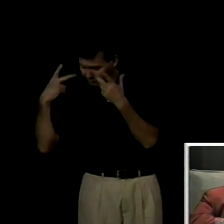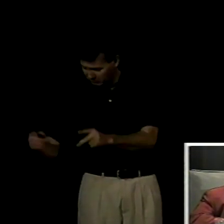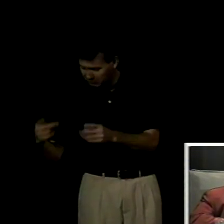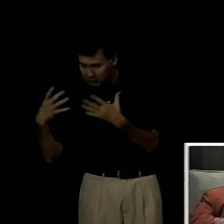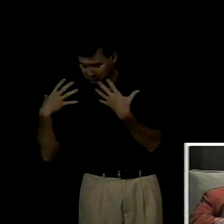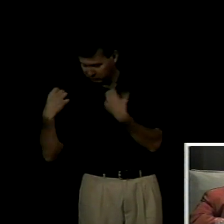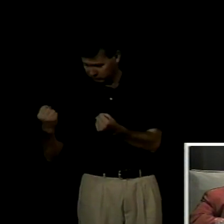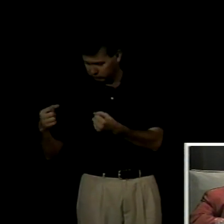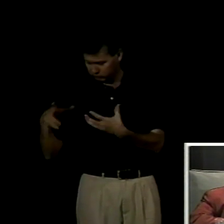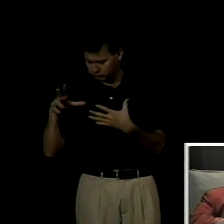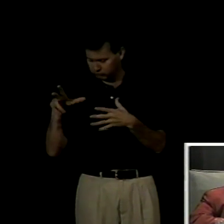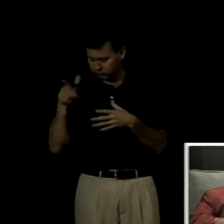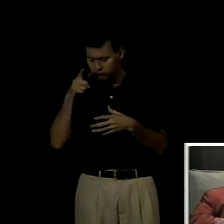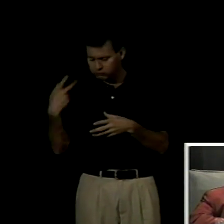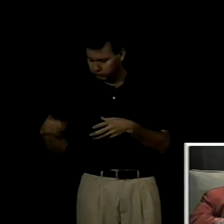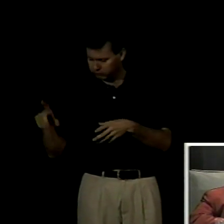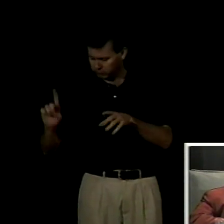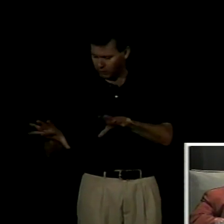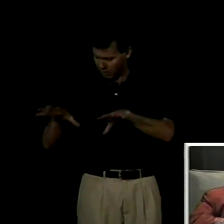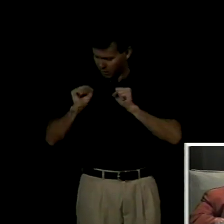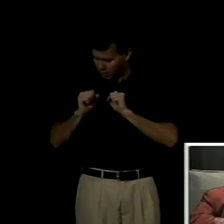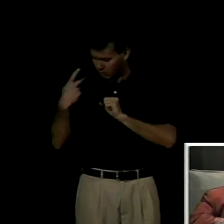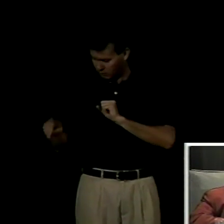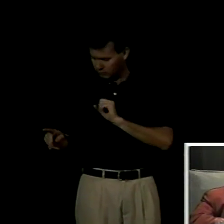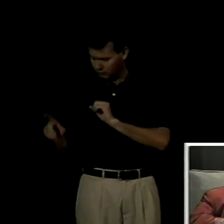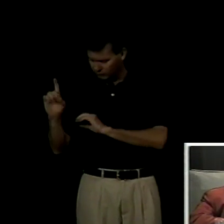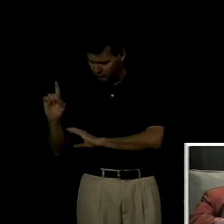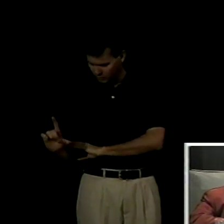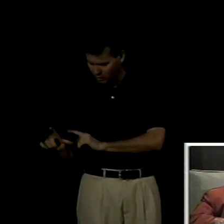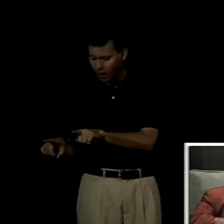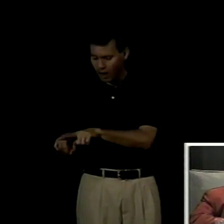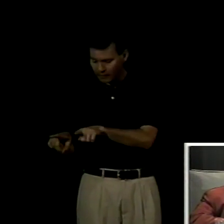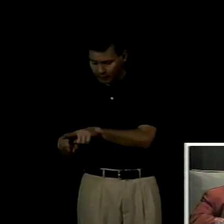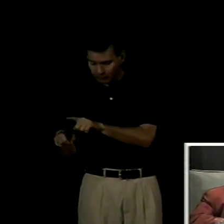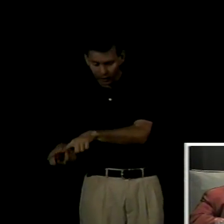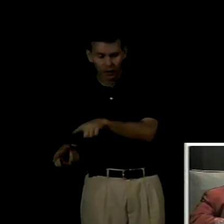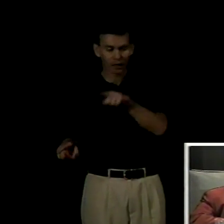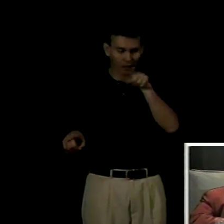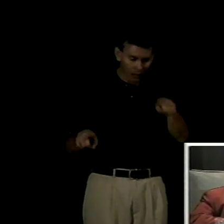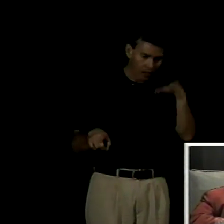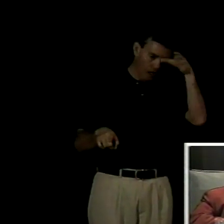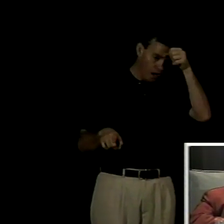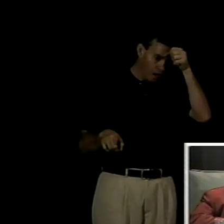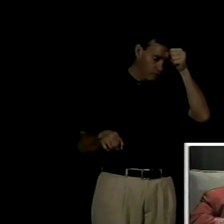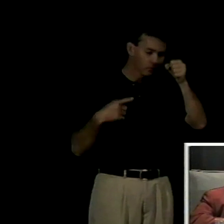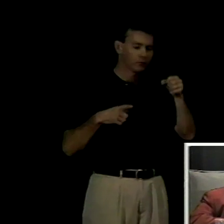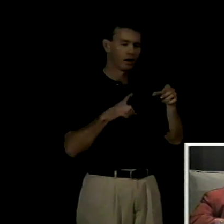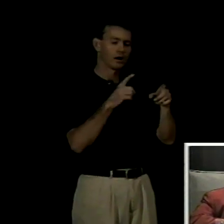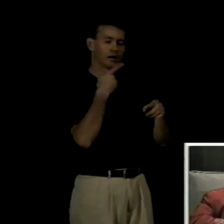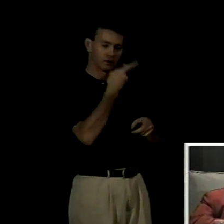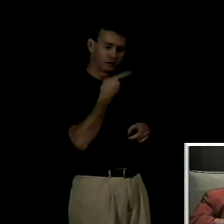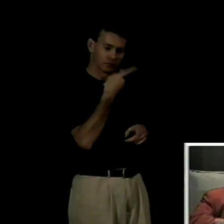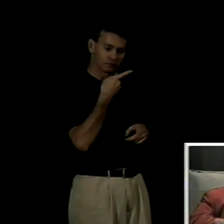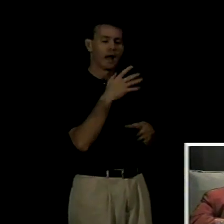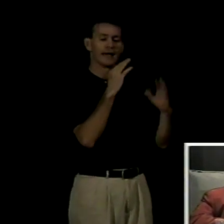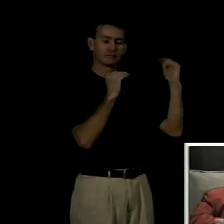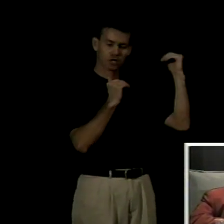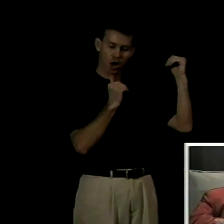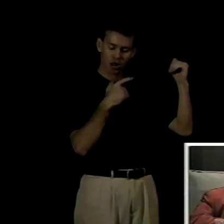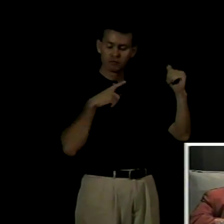comunidad en este caso la del SU como de su derecho a adquirir la lengua del Estado en Uruguay es el español sin embargo el